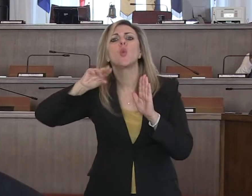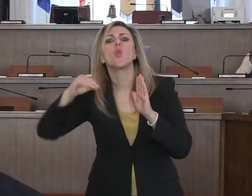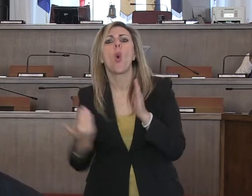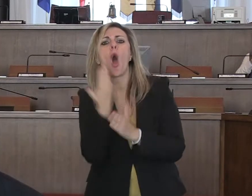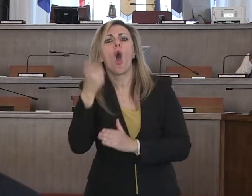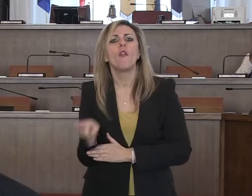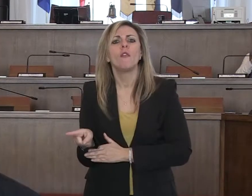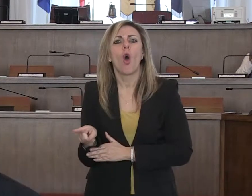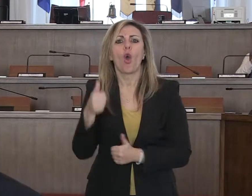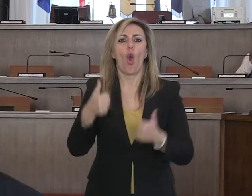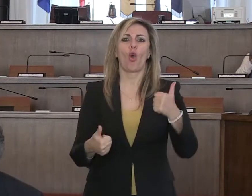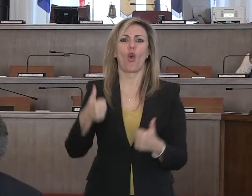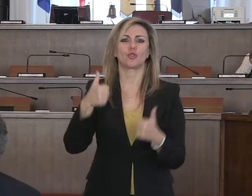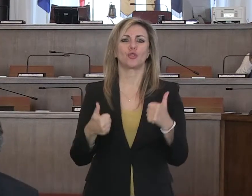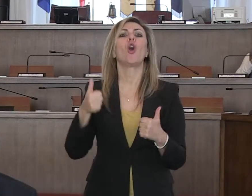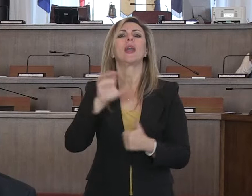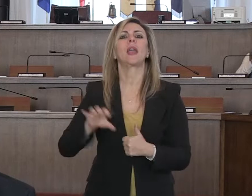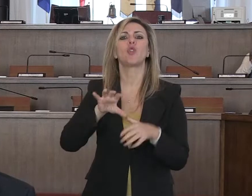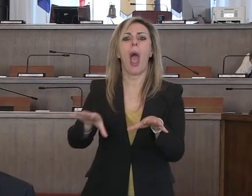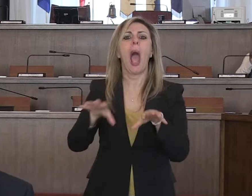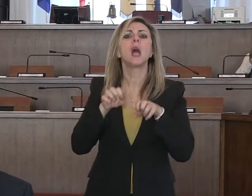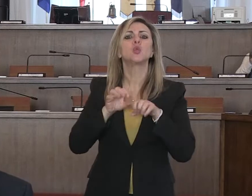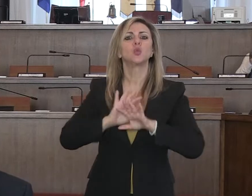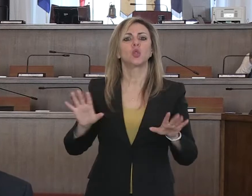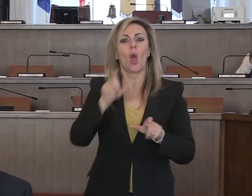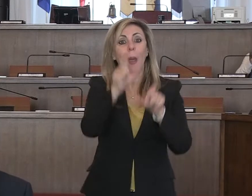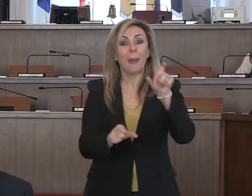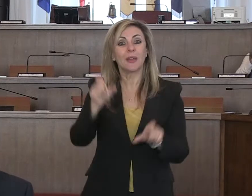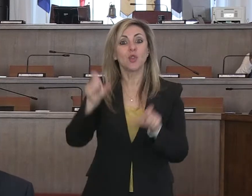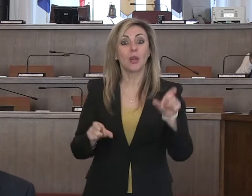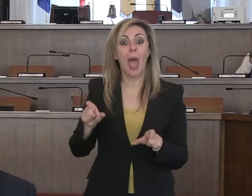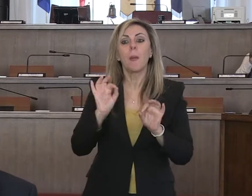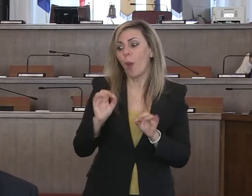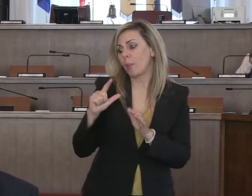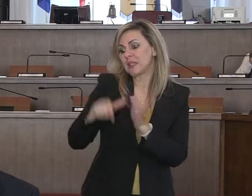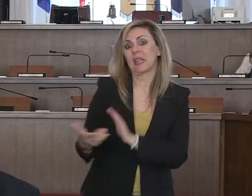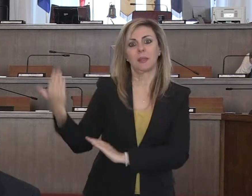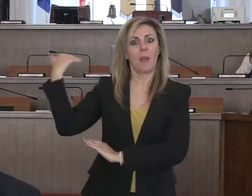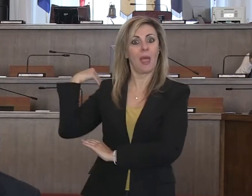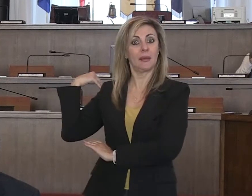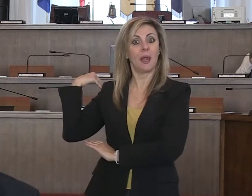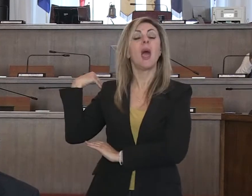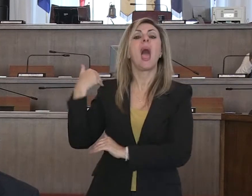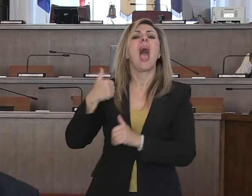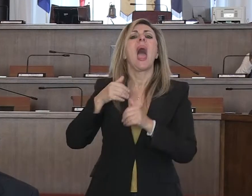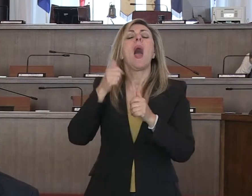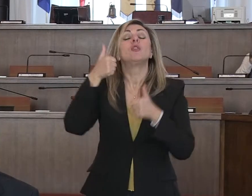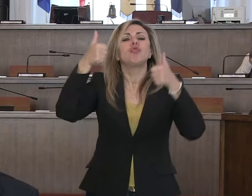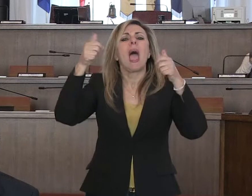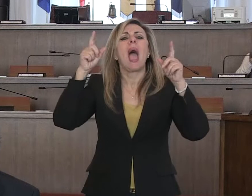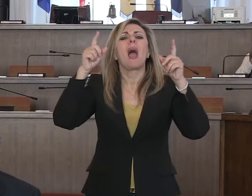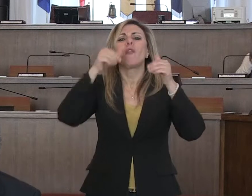concorsi per le assunzioni di personale e dove avevamo le graduatorie aperte abbiamo già